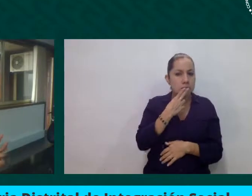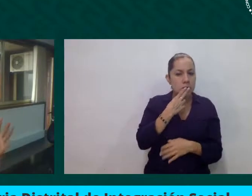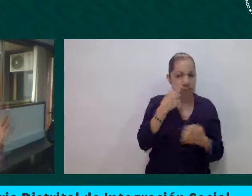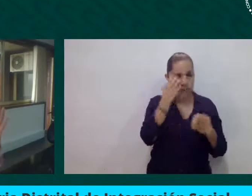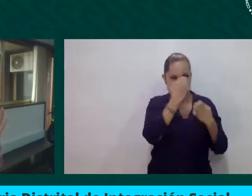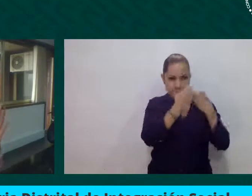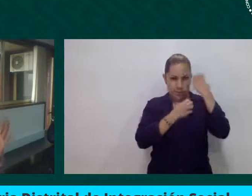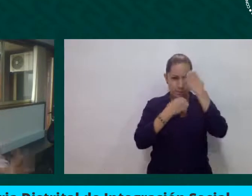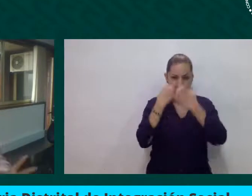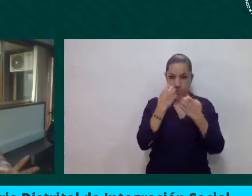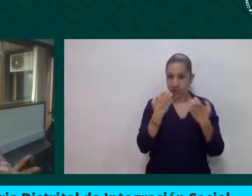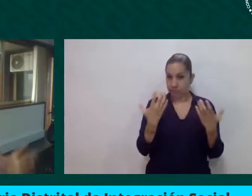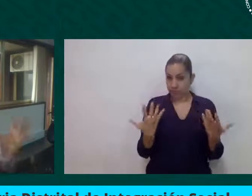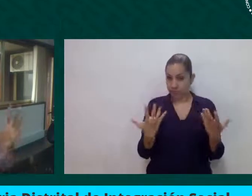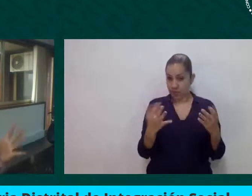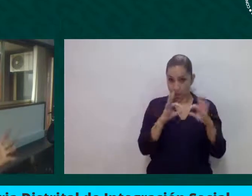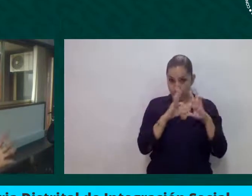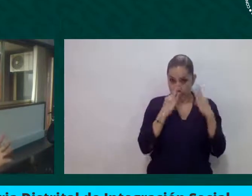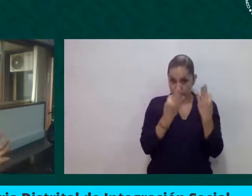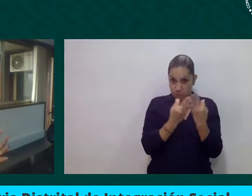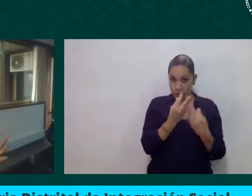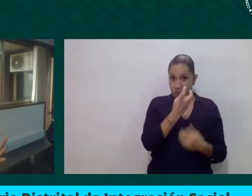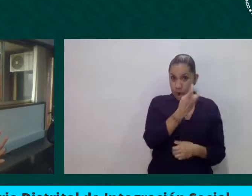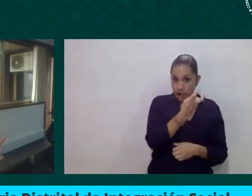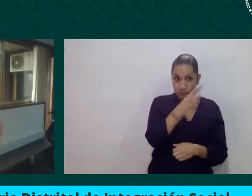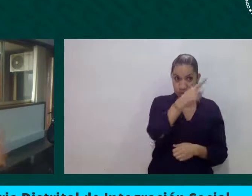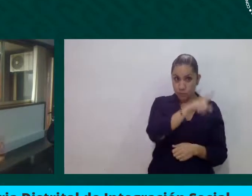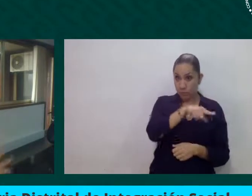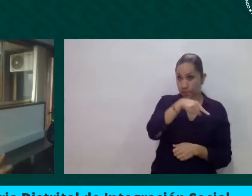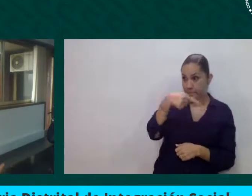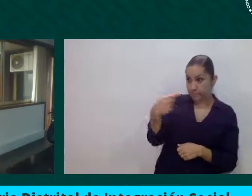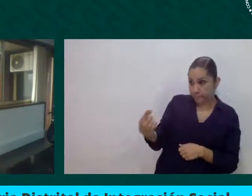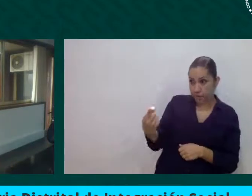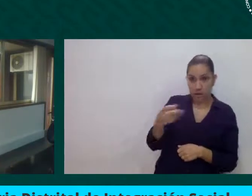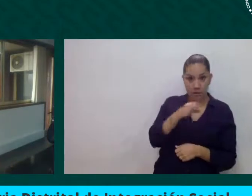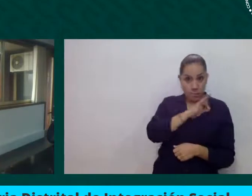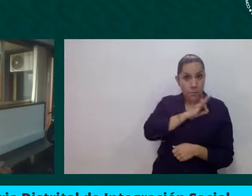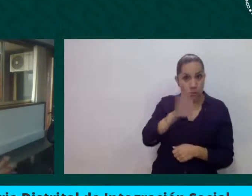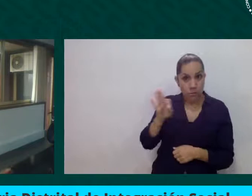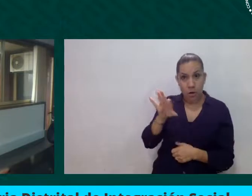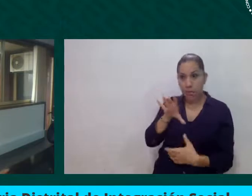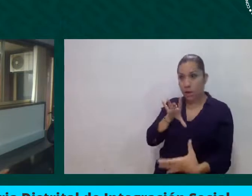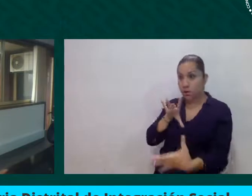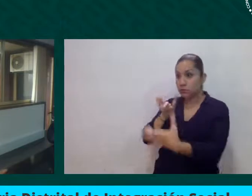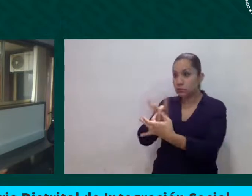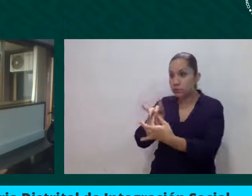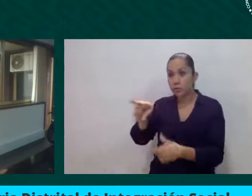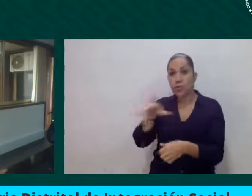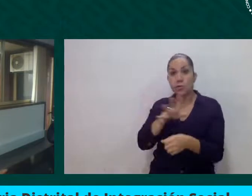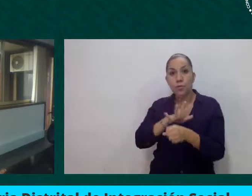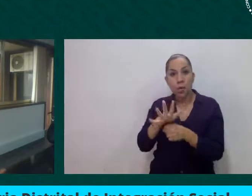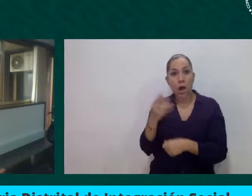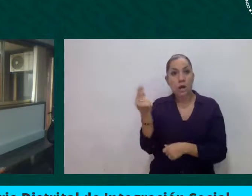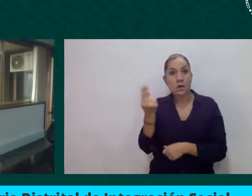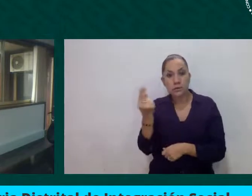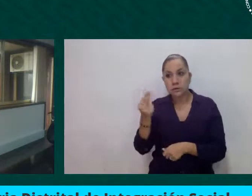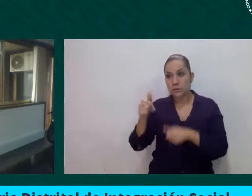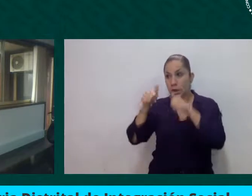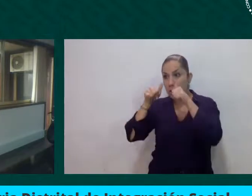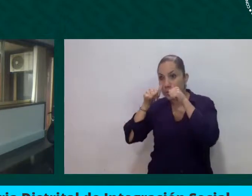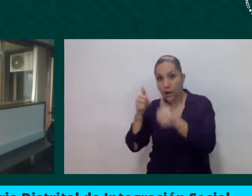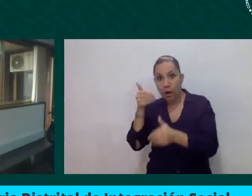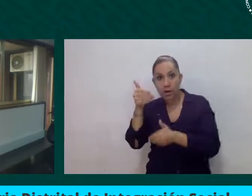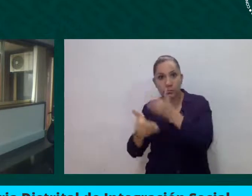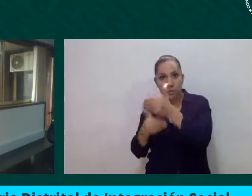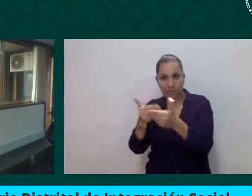condiciones para intervenir ante una necesidad tan evidente social como la que estamos viviendo en la pandemia. Nos